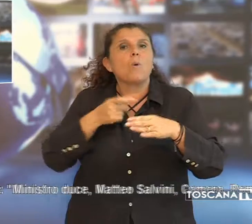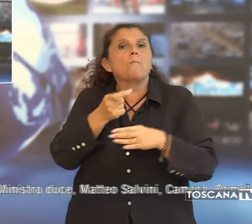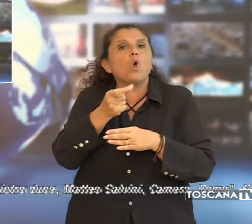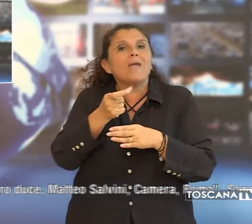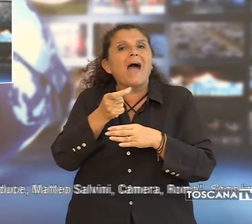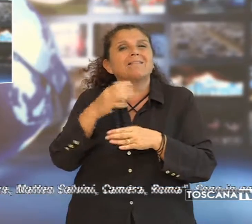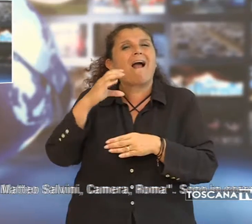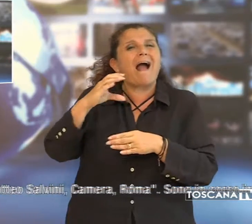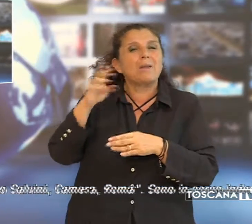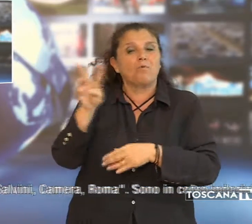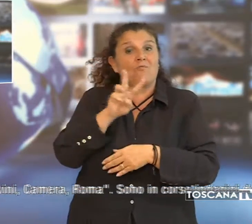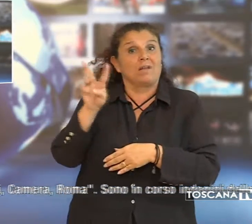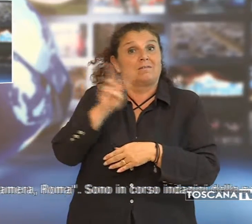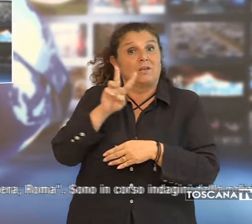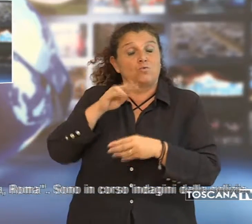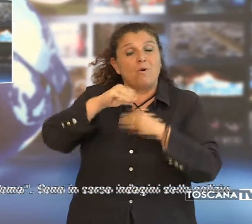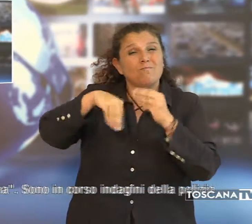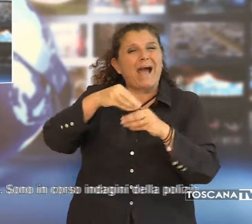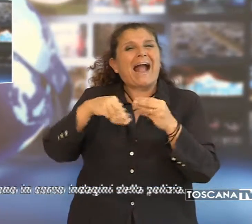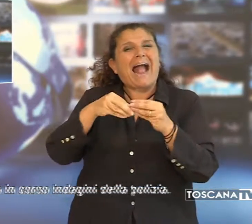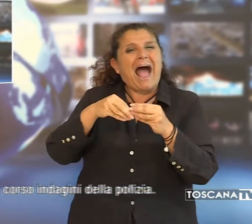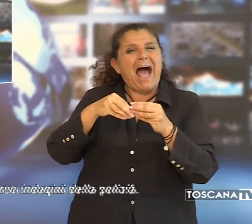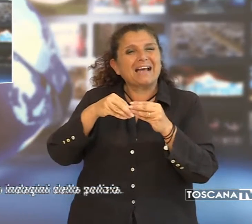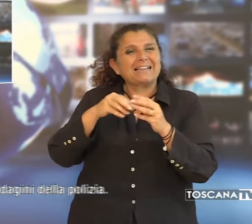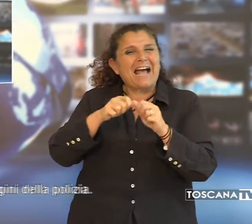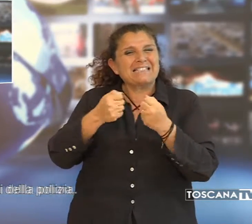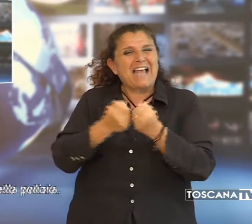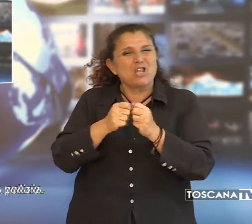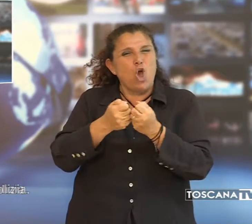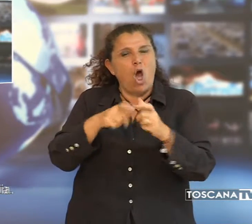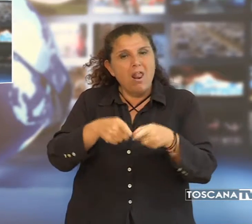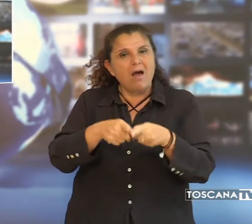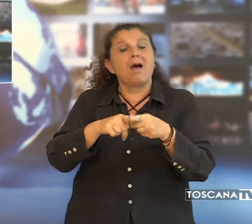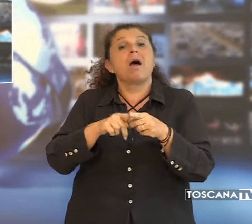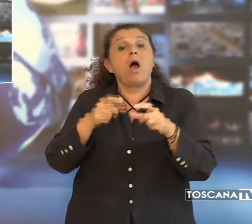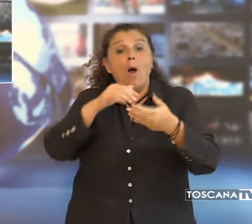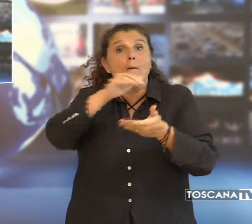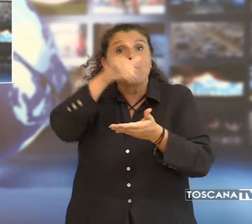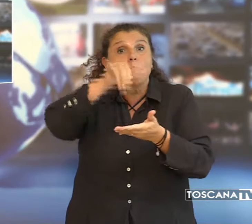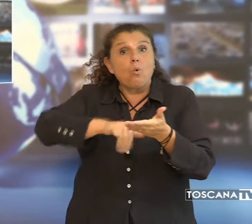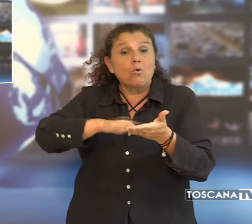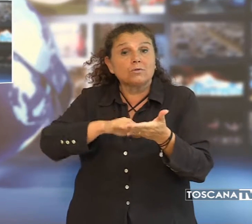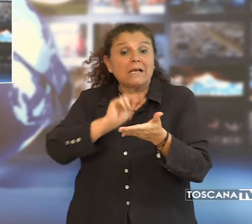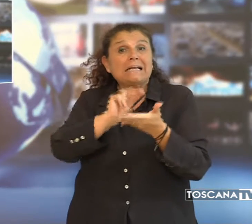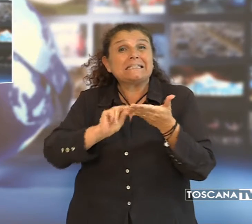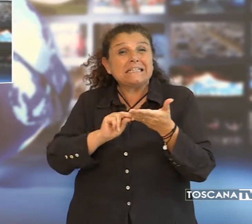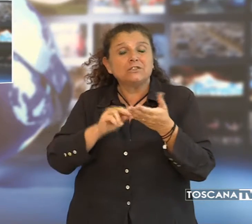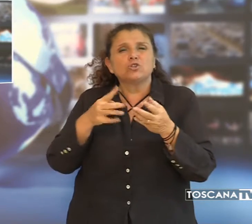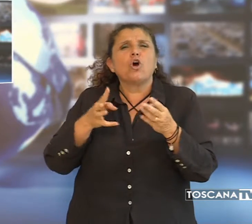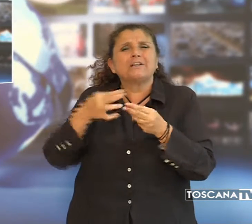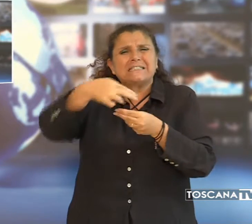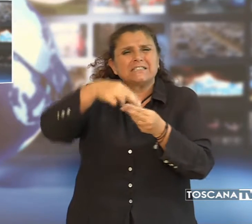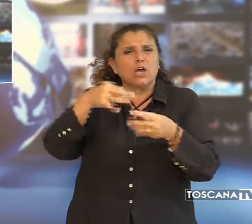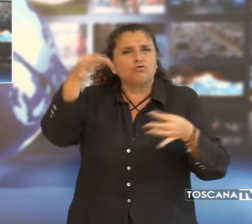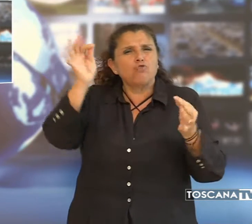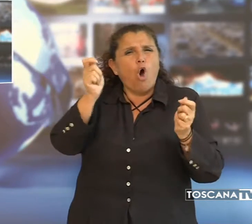calibro 22 avvolto in carta stagnola. Sulla busta l'indirizzo composto con ritagli di giornale